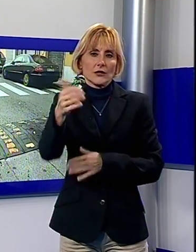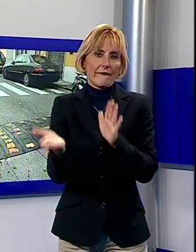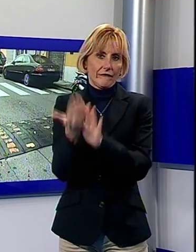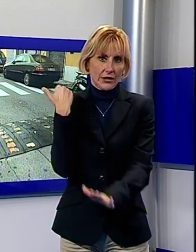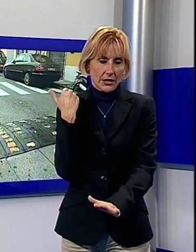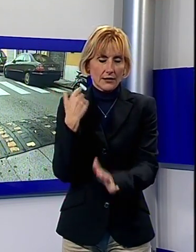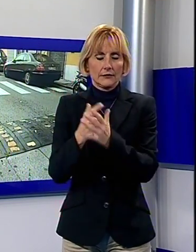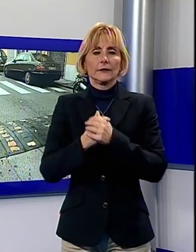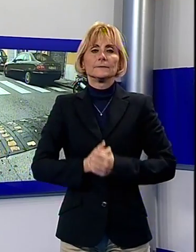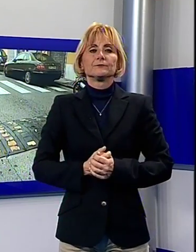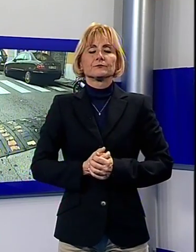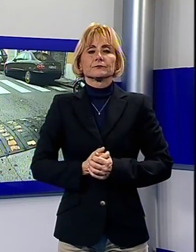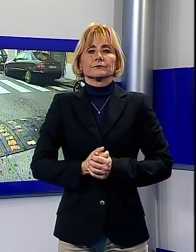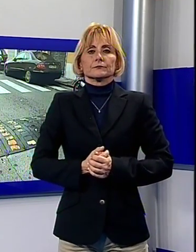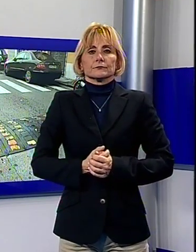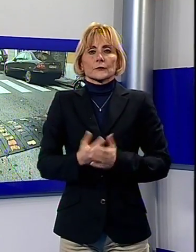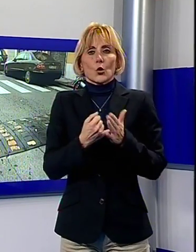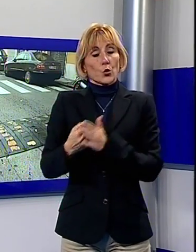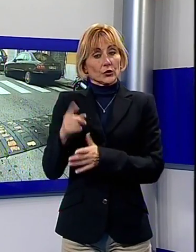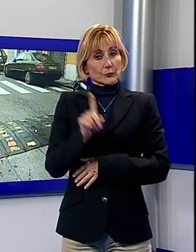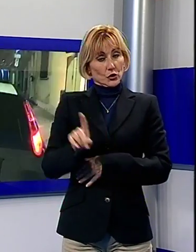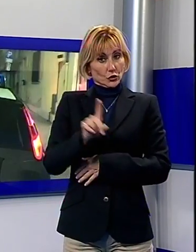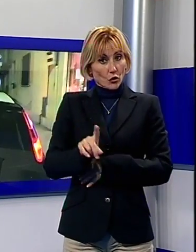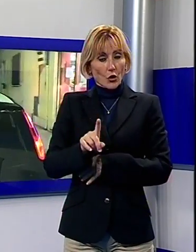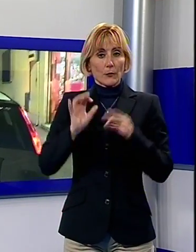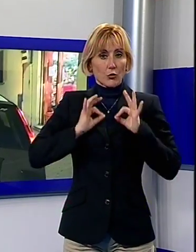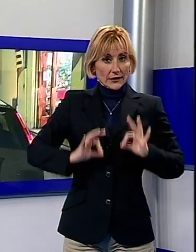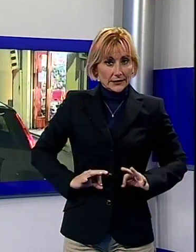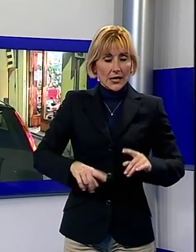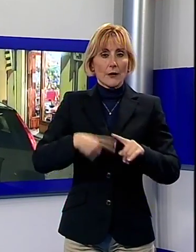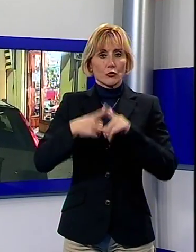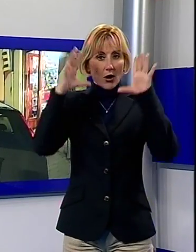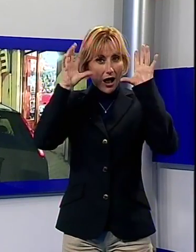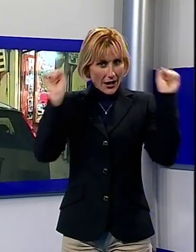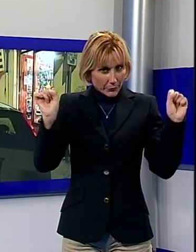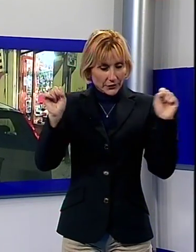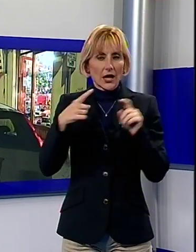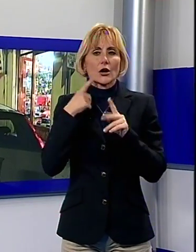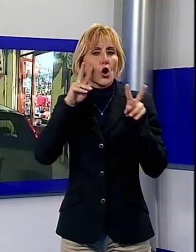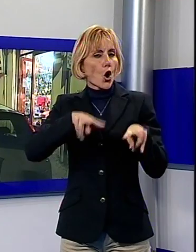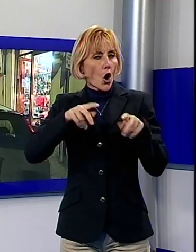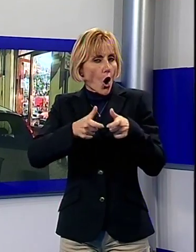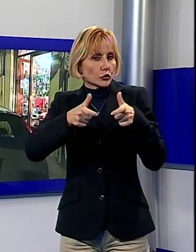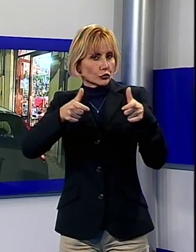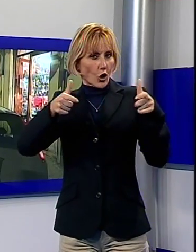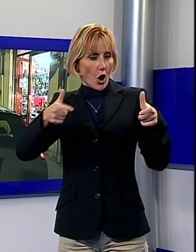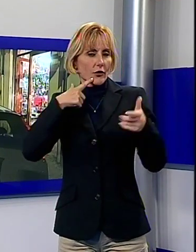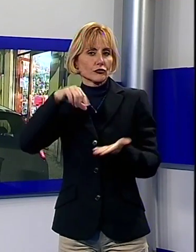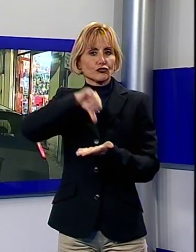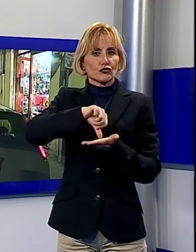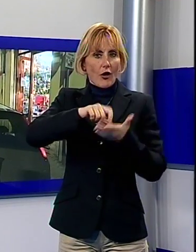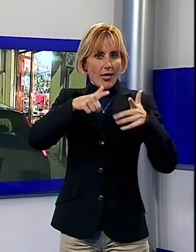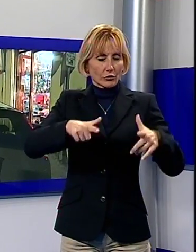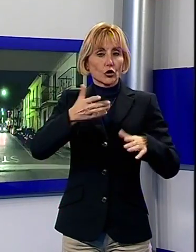Negli ultimi giorni sia commissariato di polizia che carabinieri hanno intensificato i controlli in città, soprattutto sul